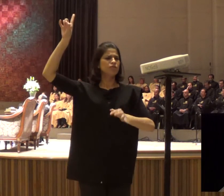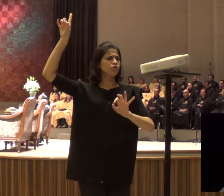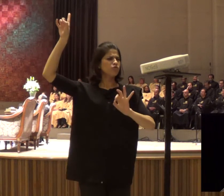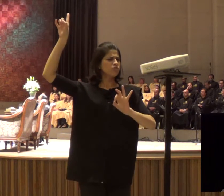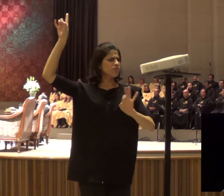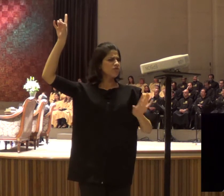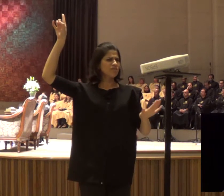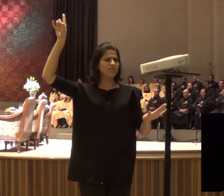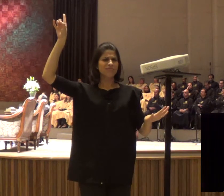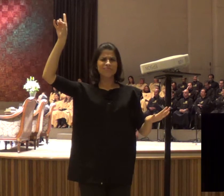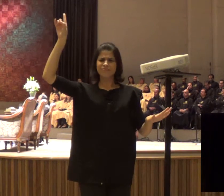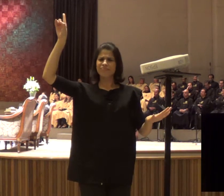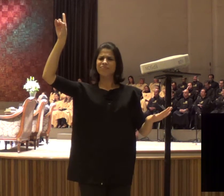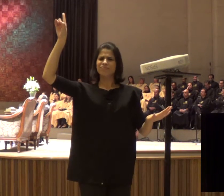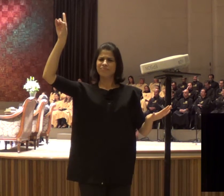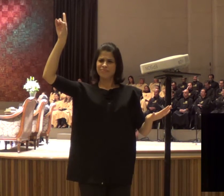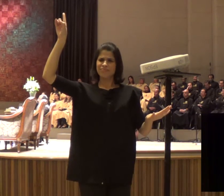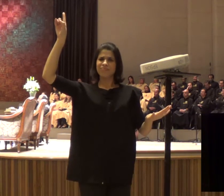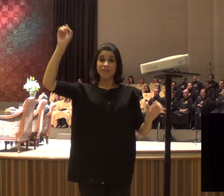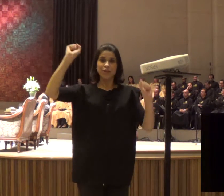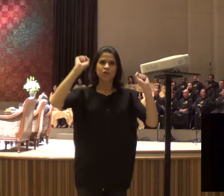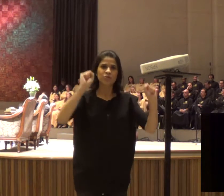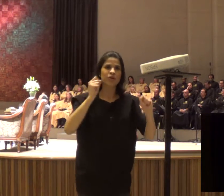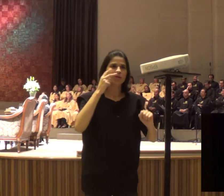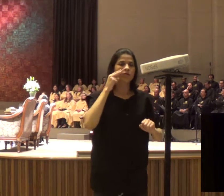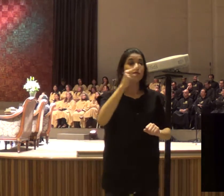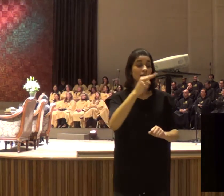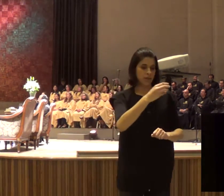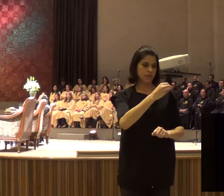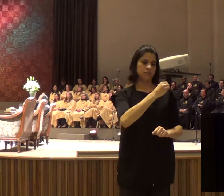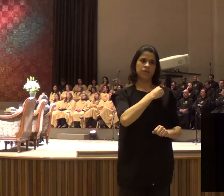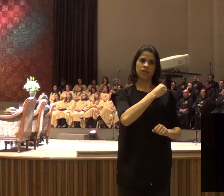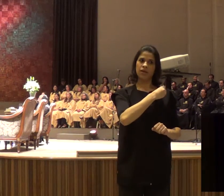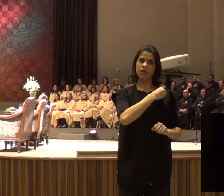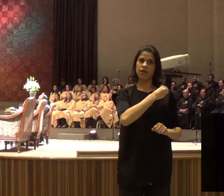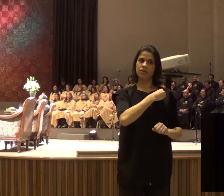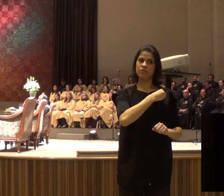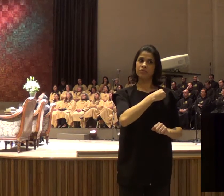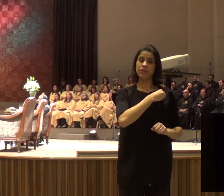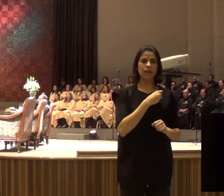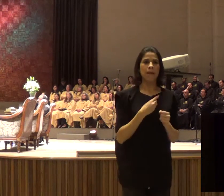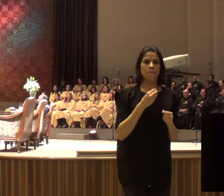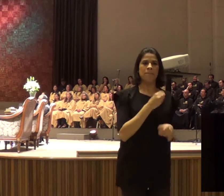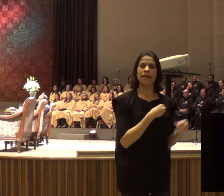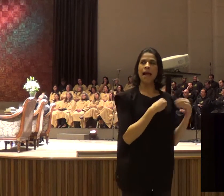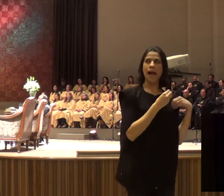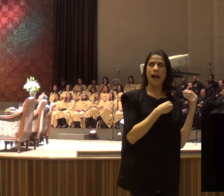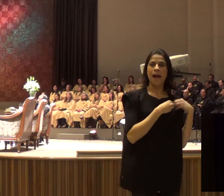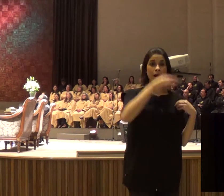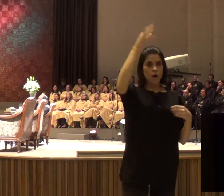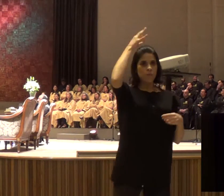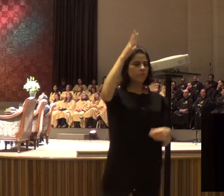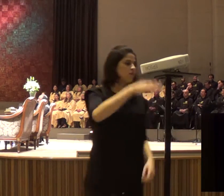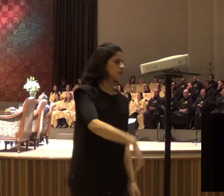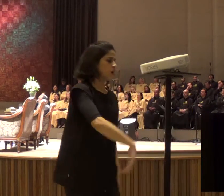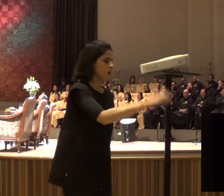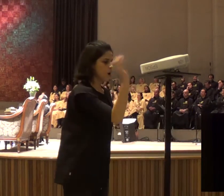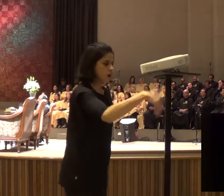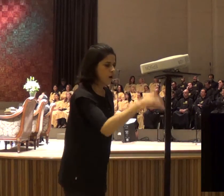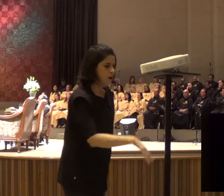porque a gente pode discernir o pecado, porque o Espírito Santo diz, sai daí rapaz, isso aí é pecado, a gente pode discernir, o que